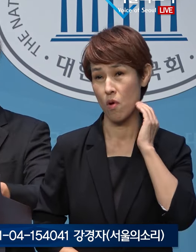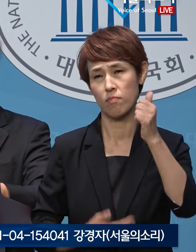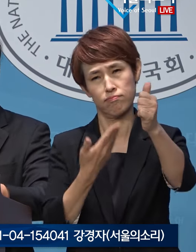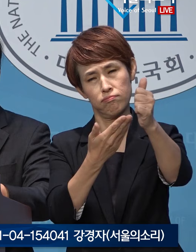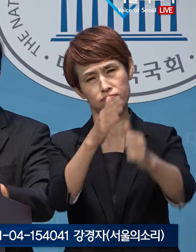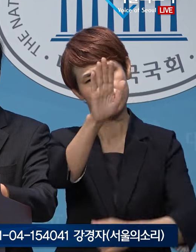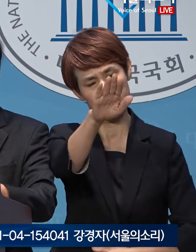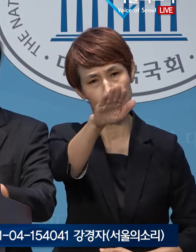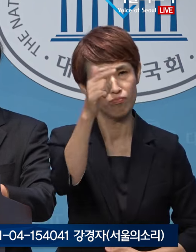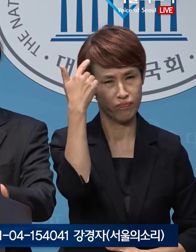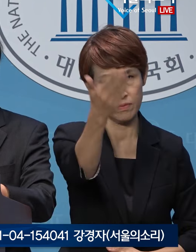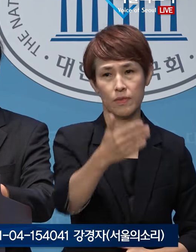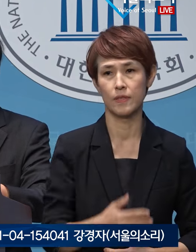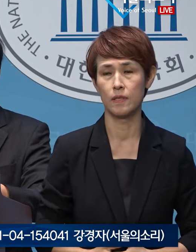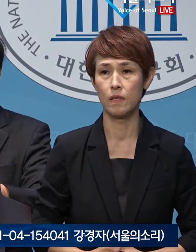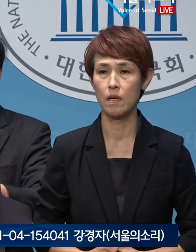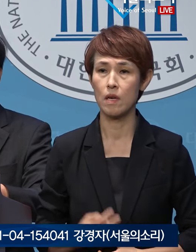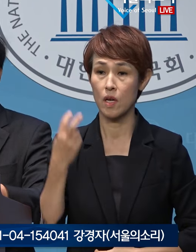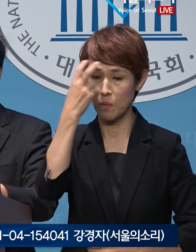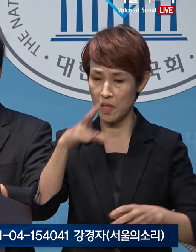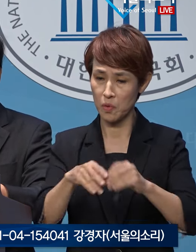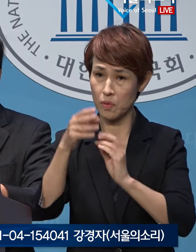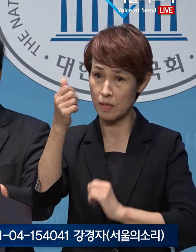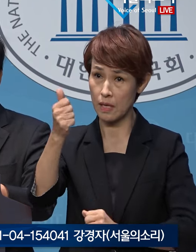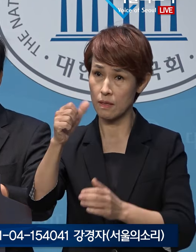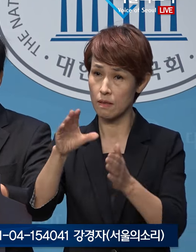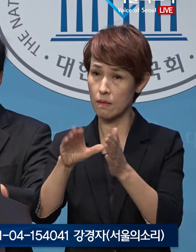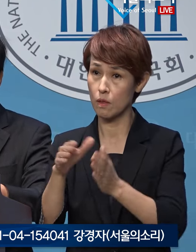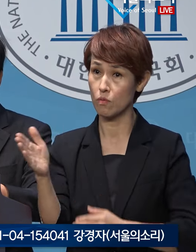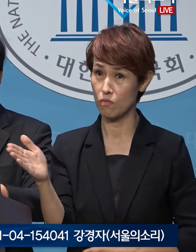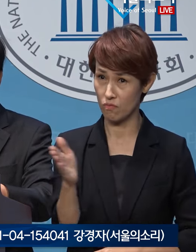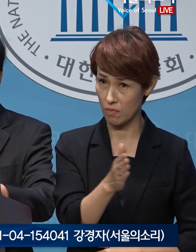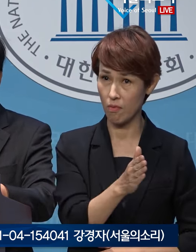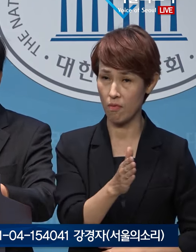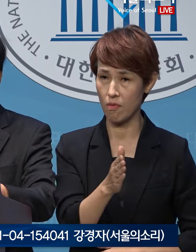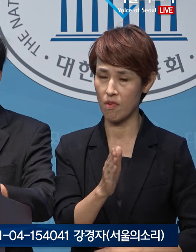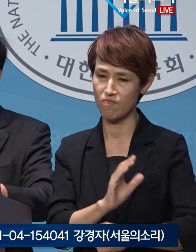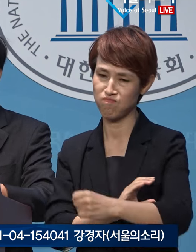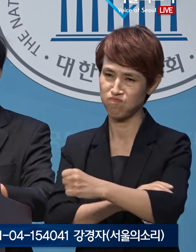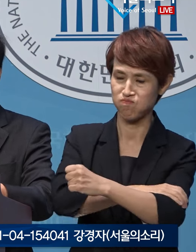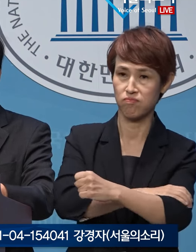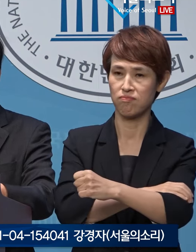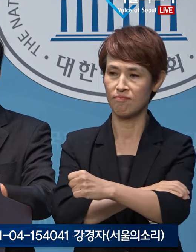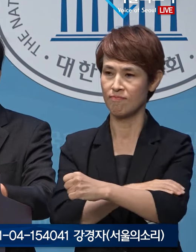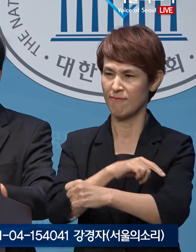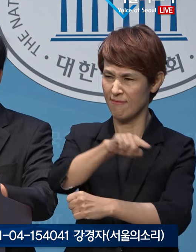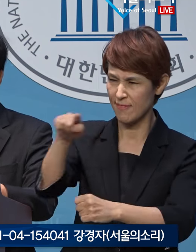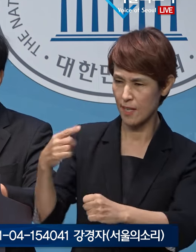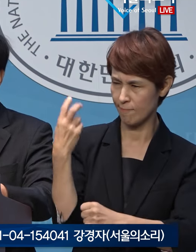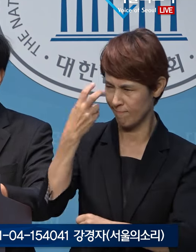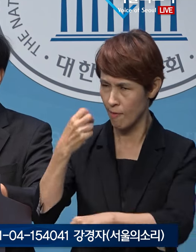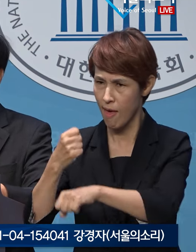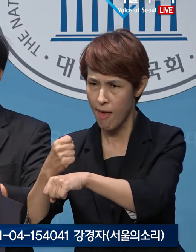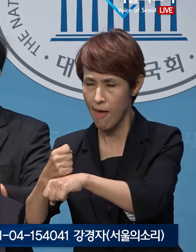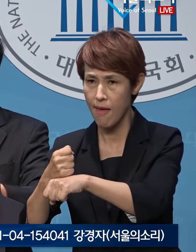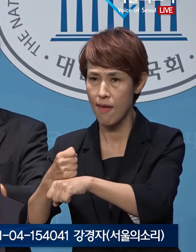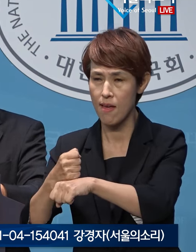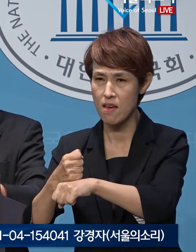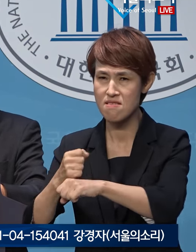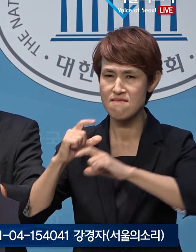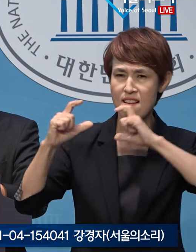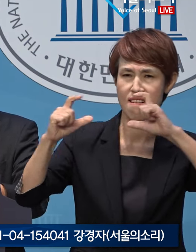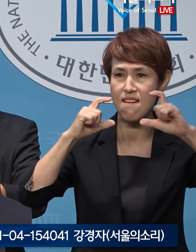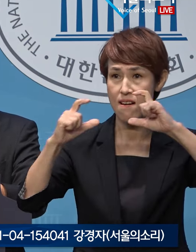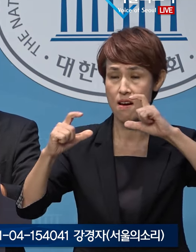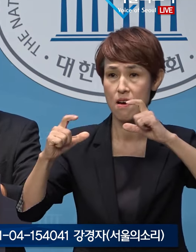묻습니다. 검찰총장 시절부터 살아있는 권력을 수사한다면서 쥐하장천 외쳐자던